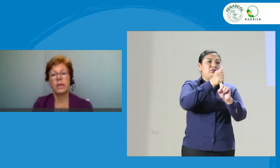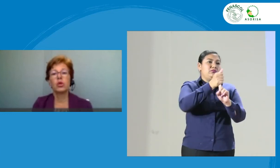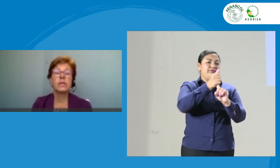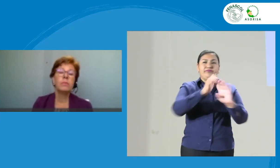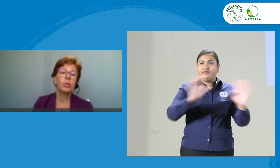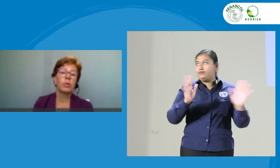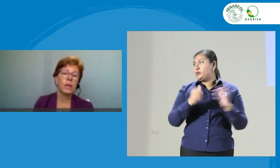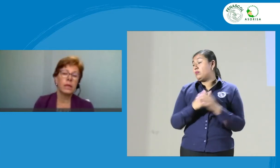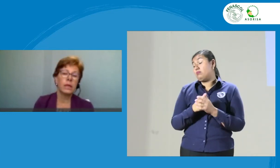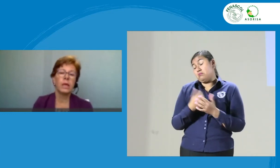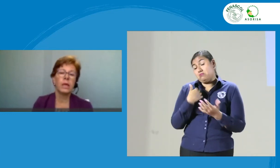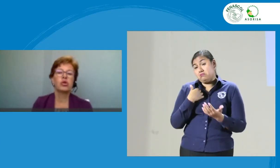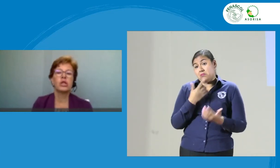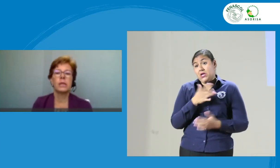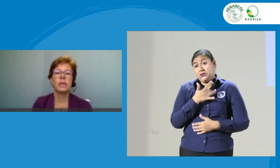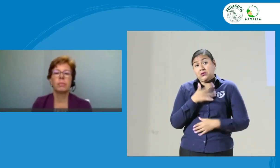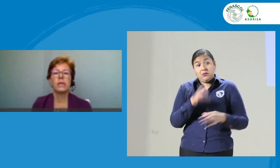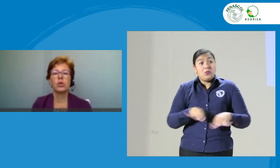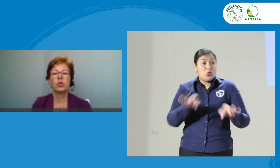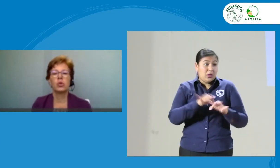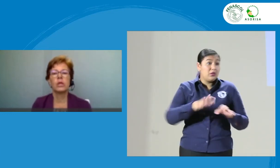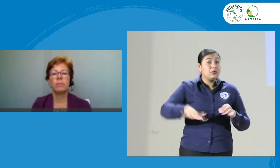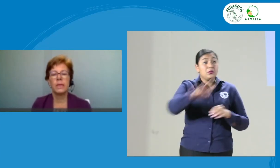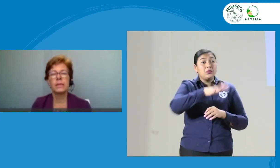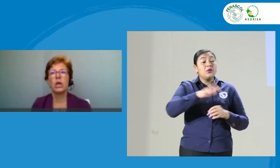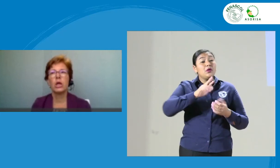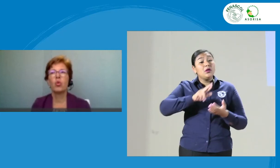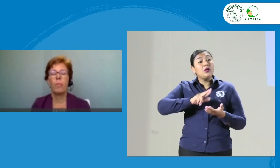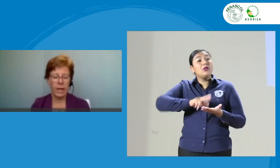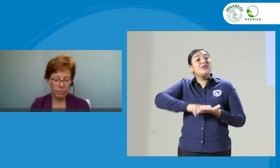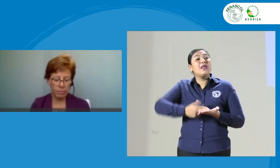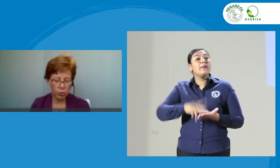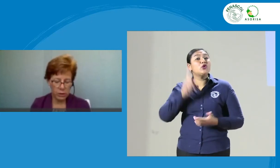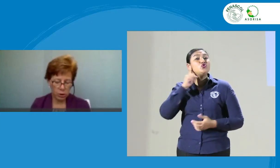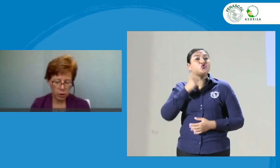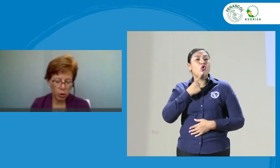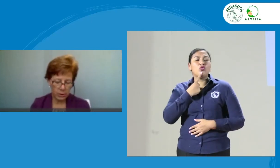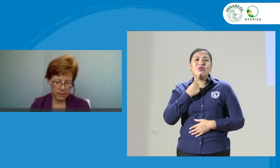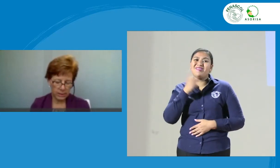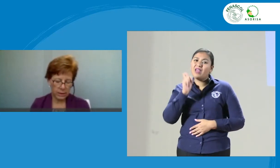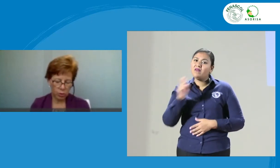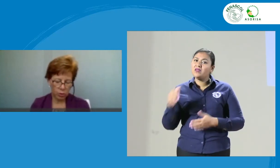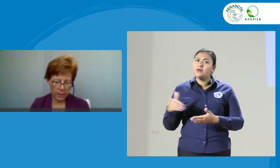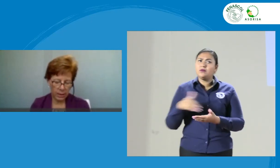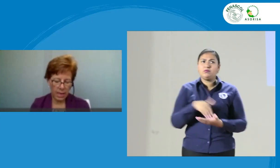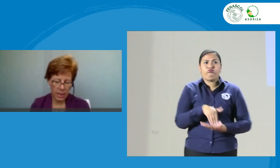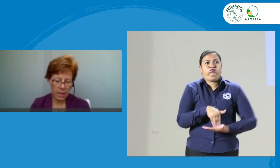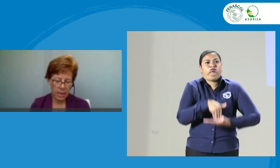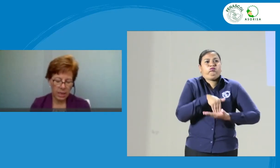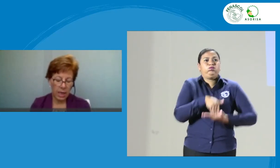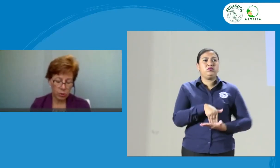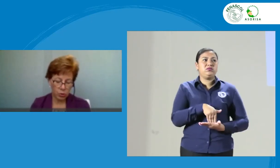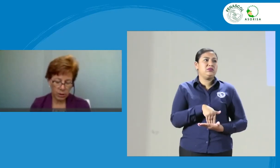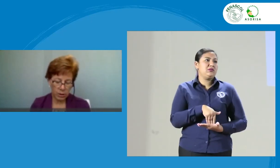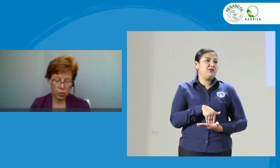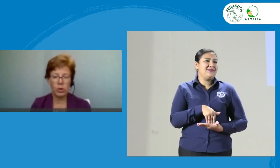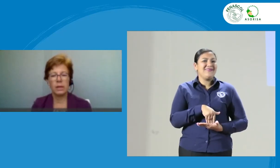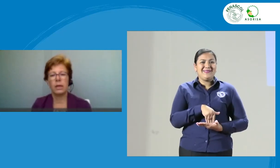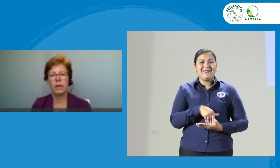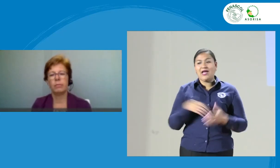Pienso que es importante también que los intérpretes sordos empiecen a ocupar posiciones dentro de la asociación